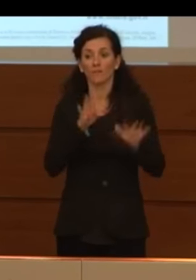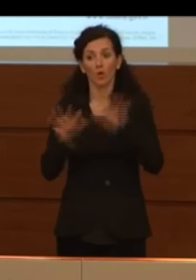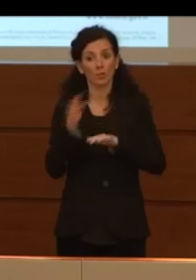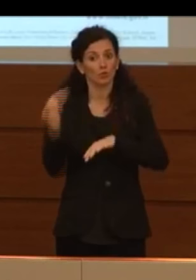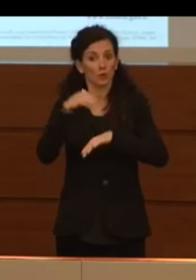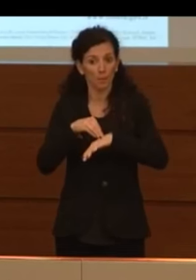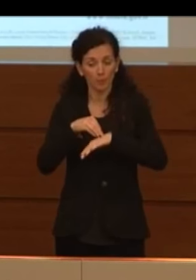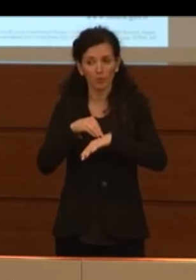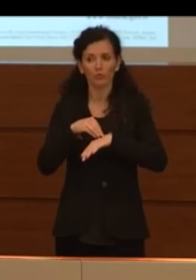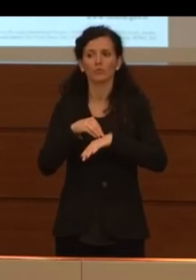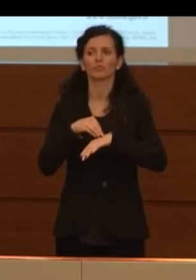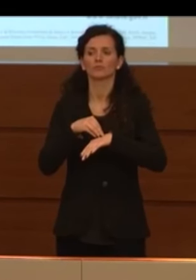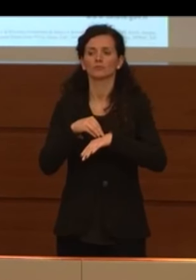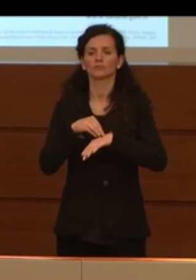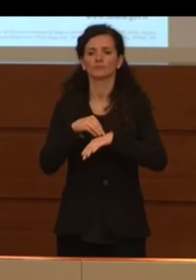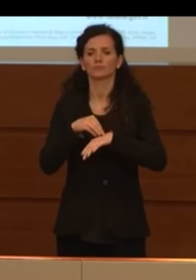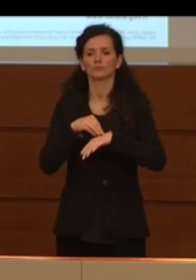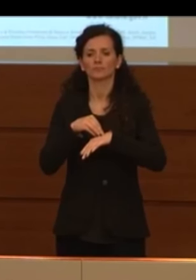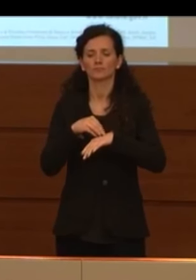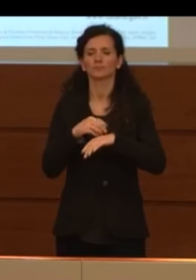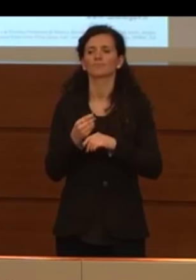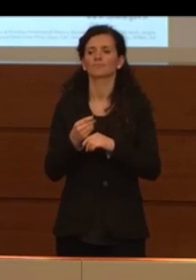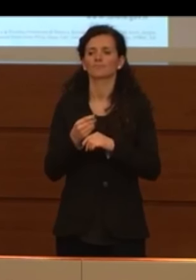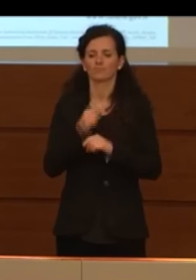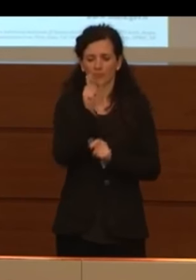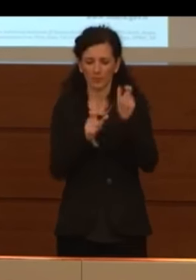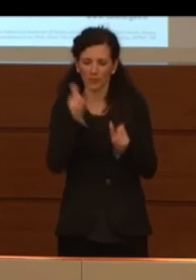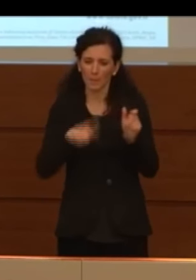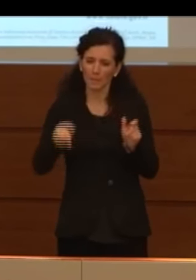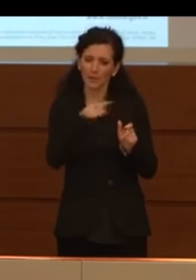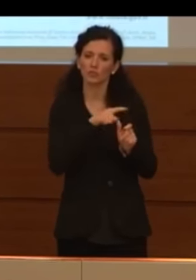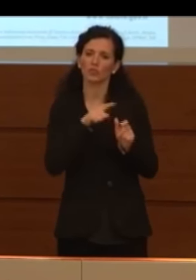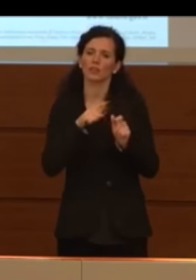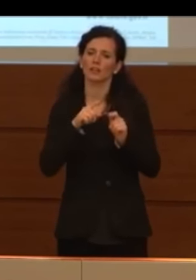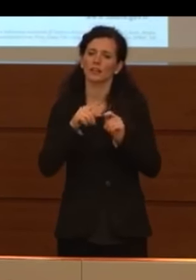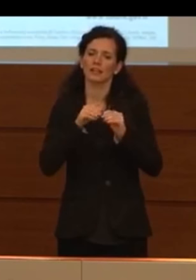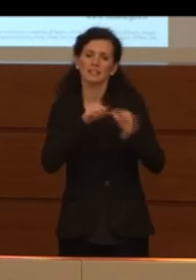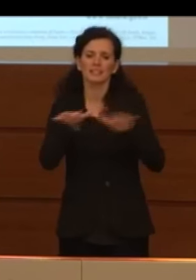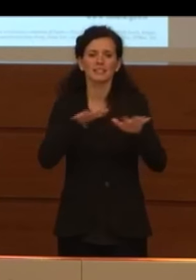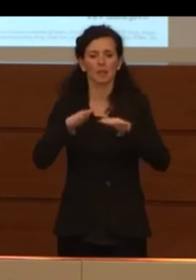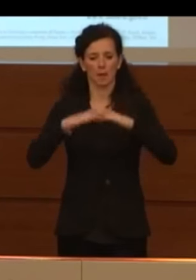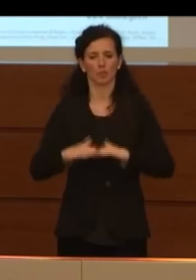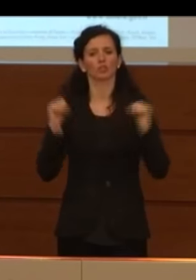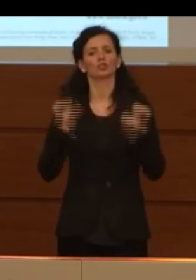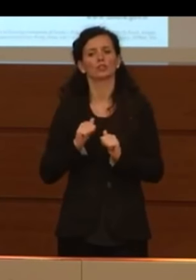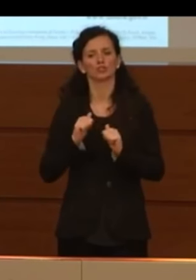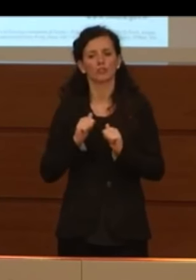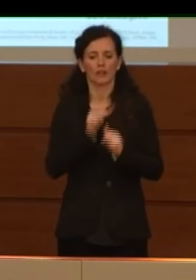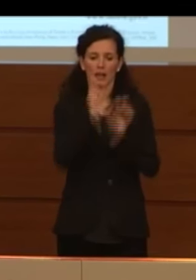dispiegamento degli uomini e dei mezzi del sistema di protezione civile che si affianca